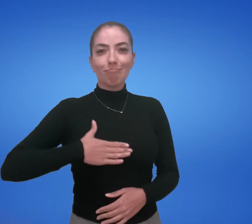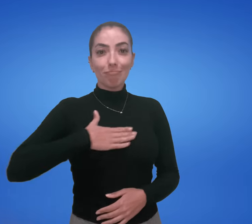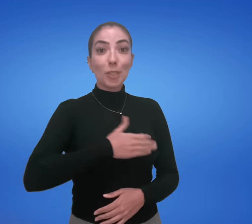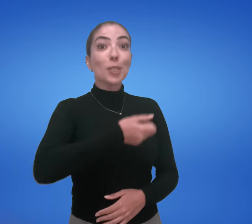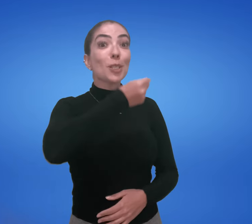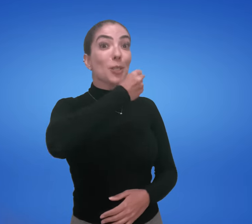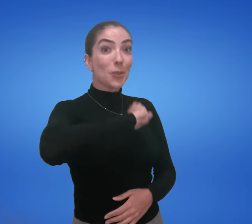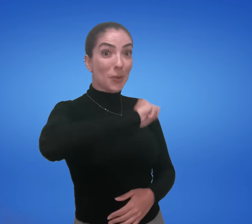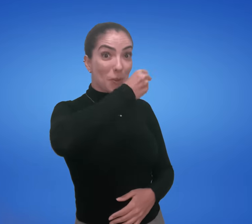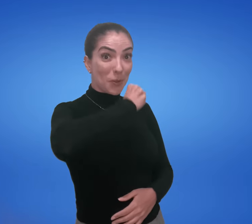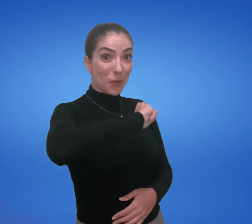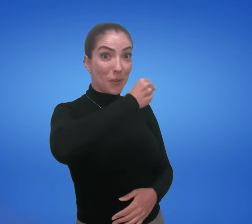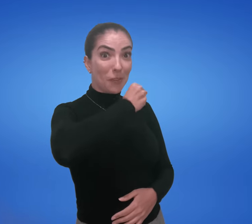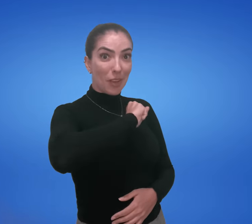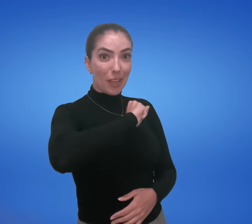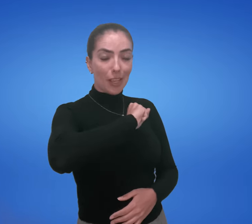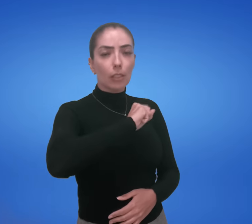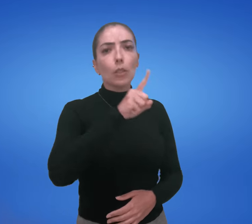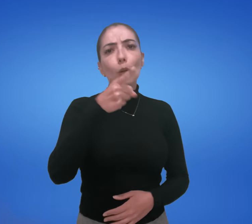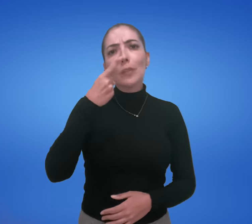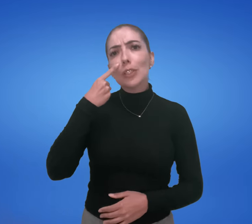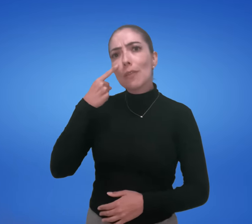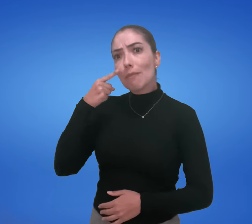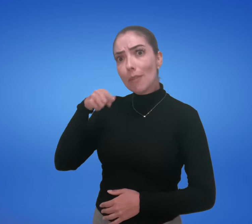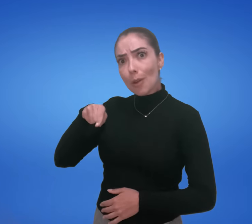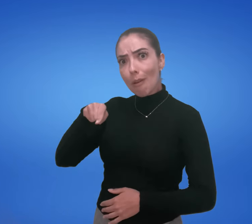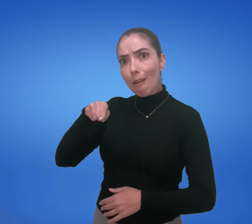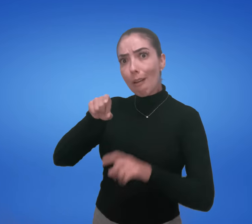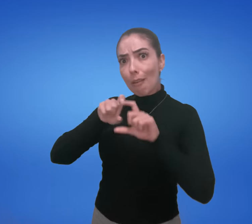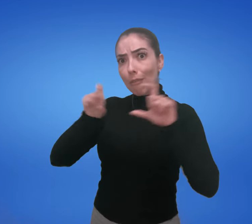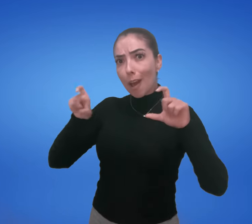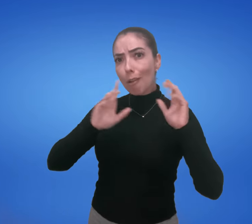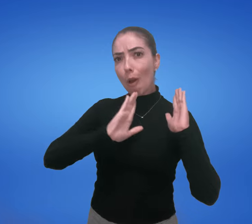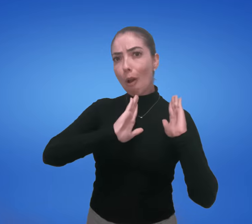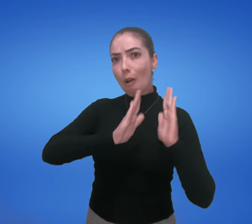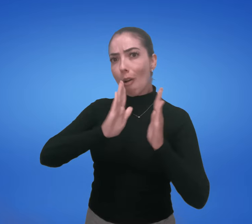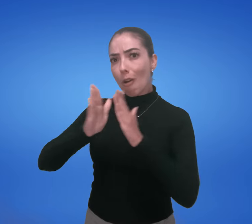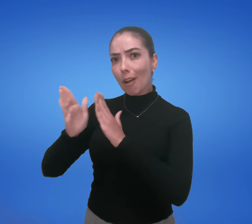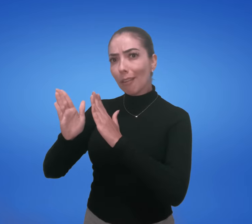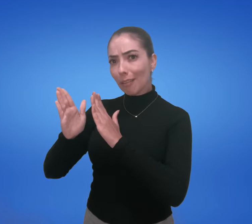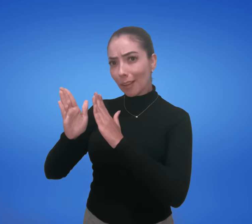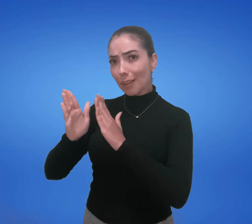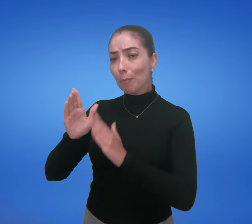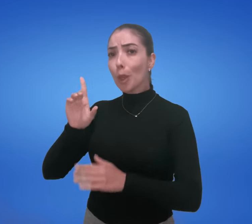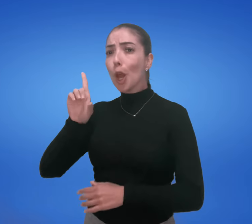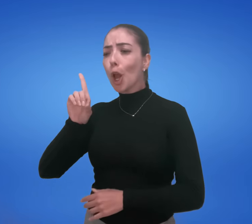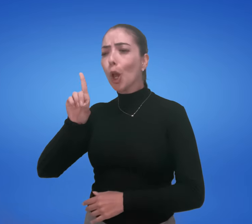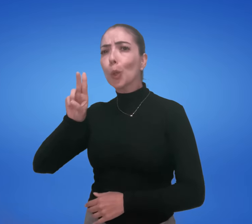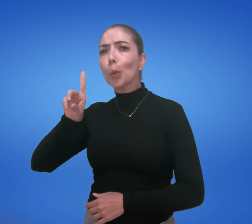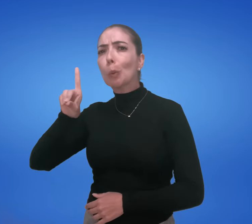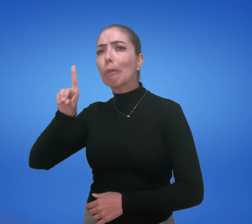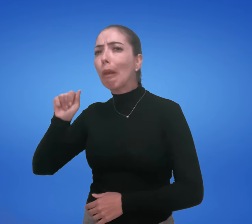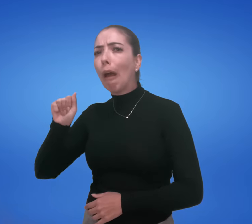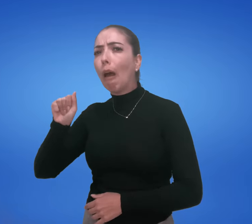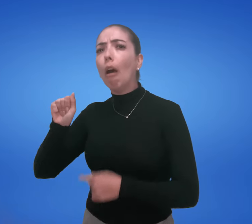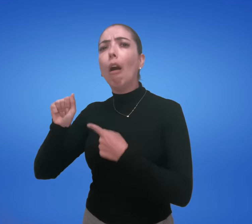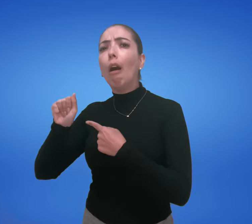de sorvete. Vocês viram a estrutura em Libras? Duda é o